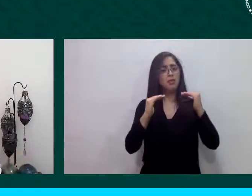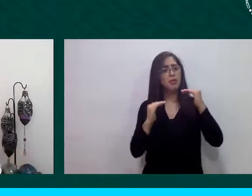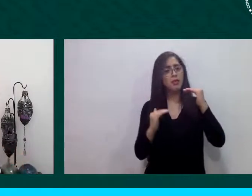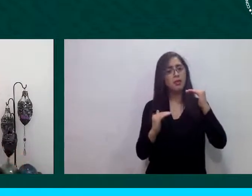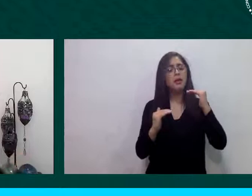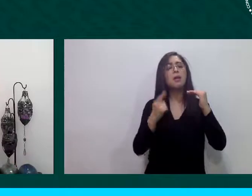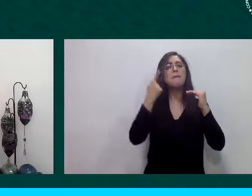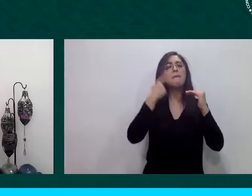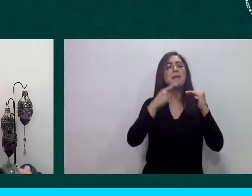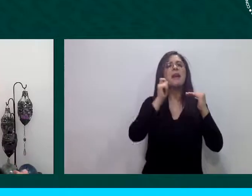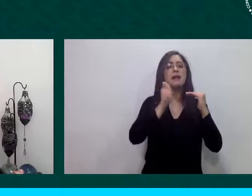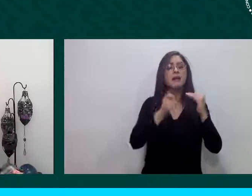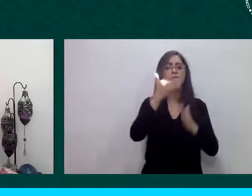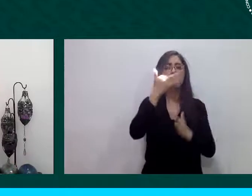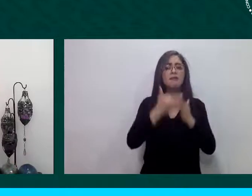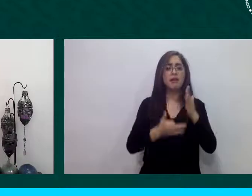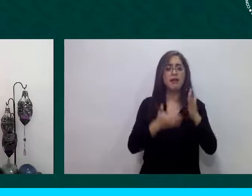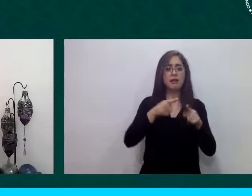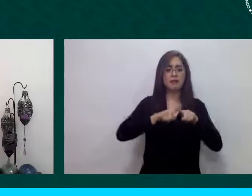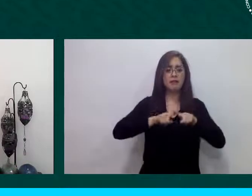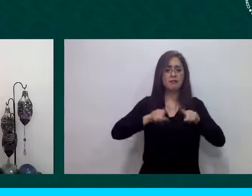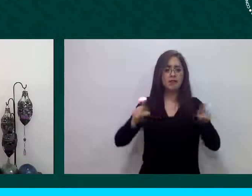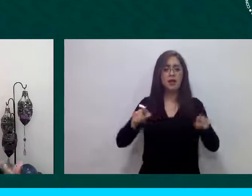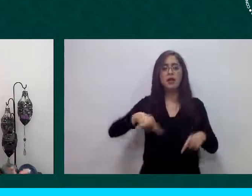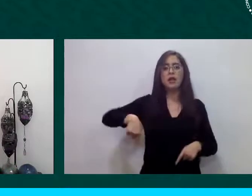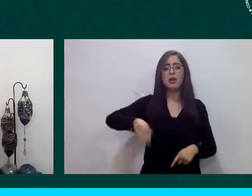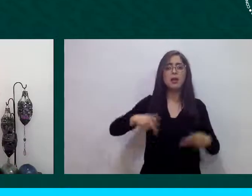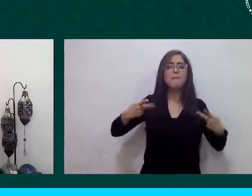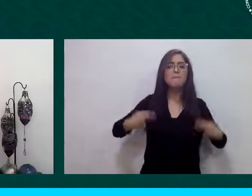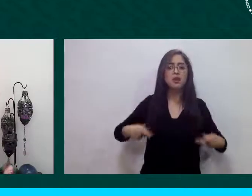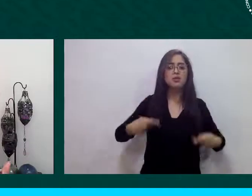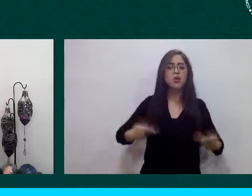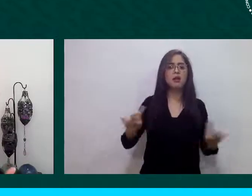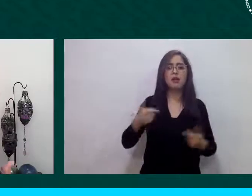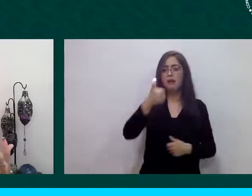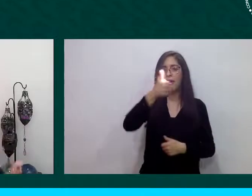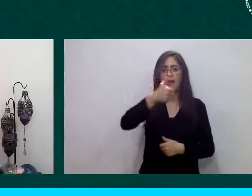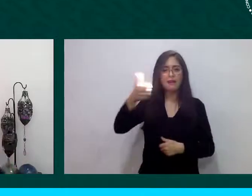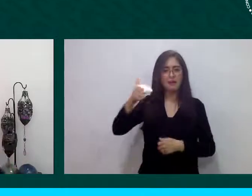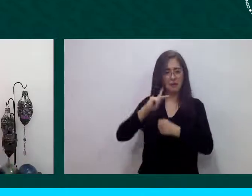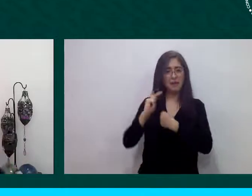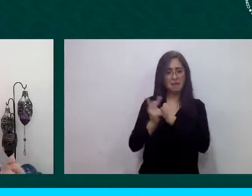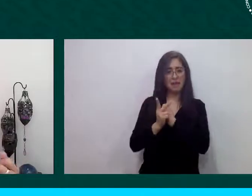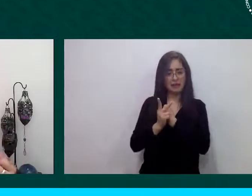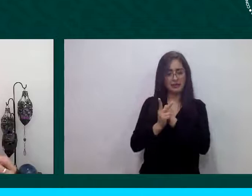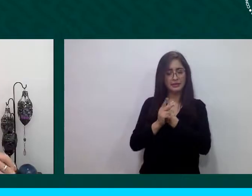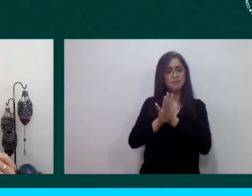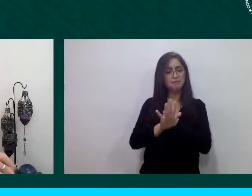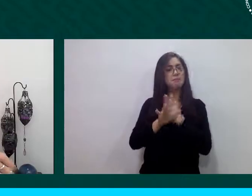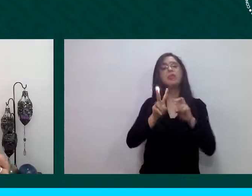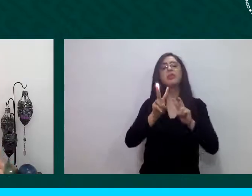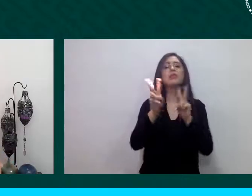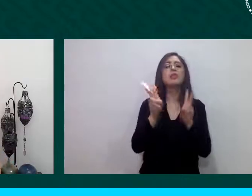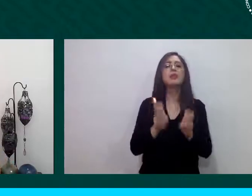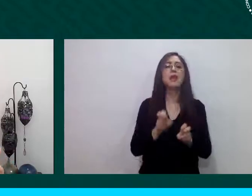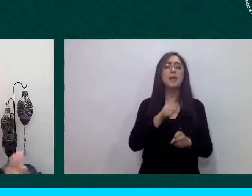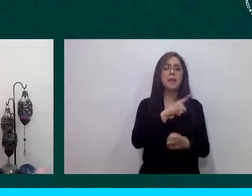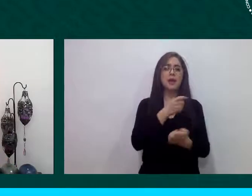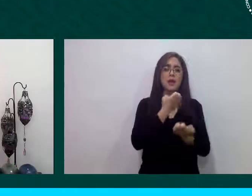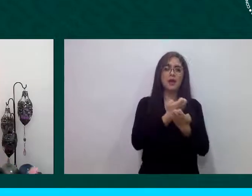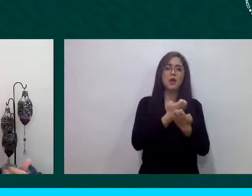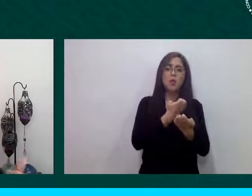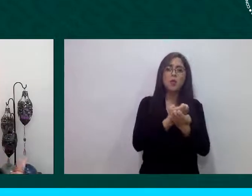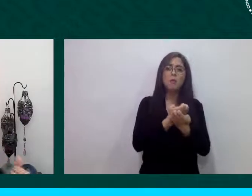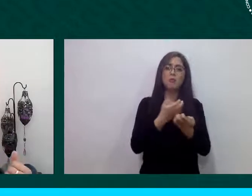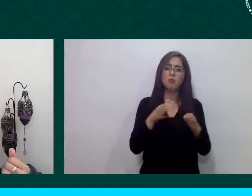personas nacionales. Particularmente en un tema económico, en un tema laboral. Y hubo un